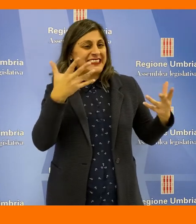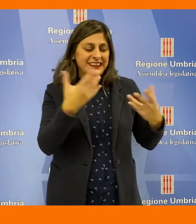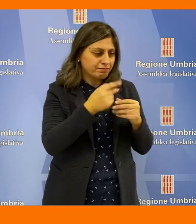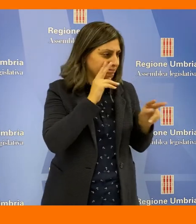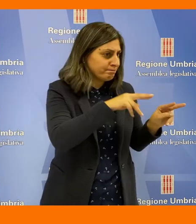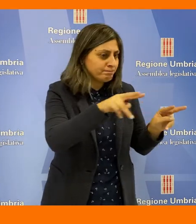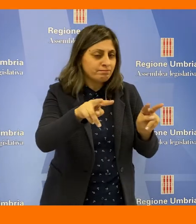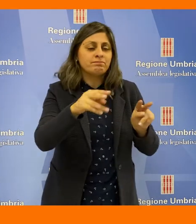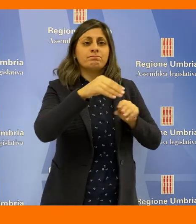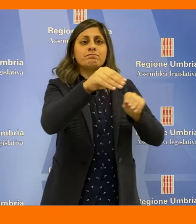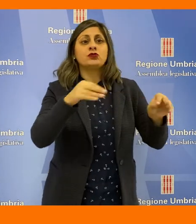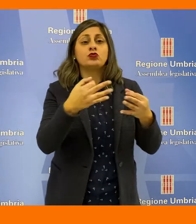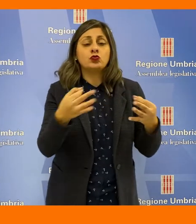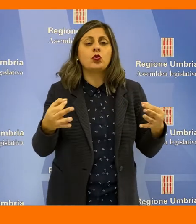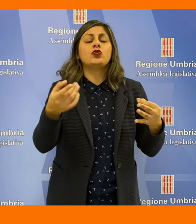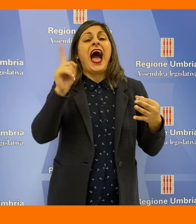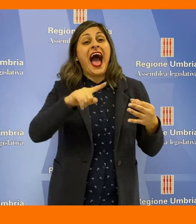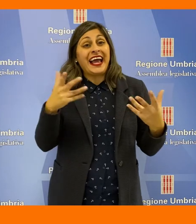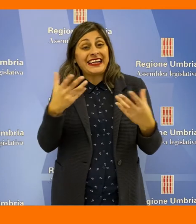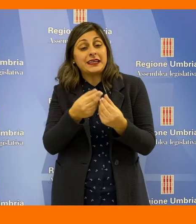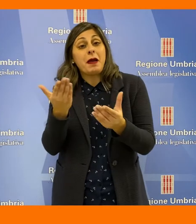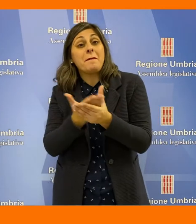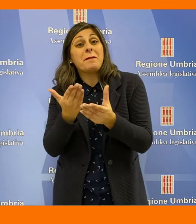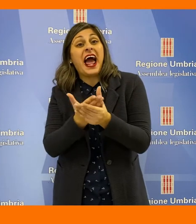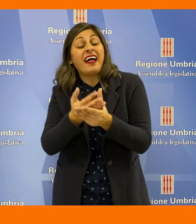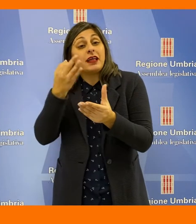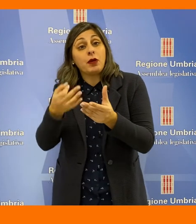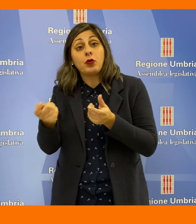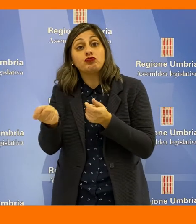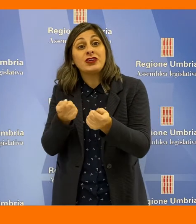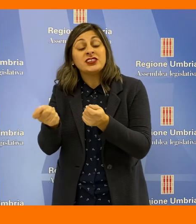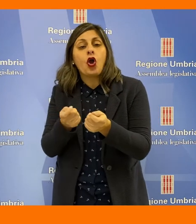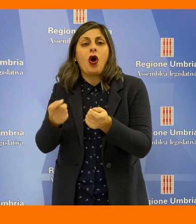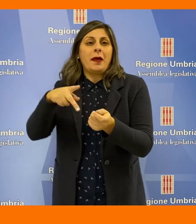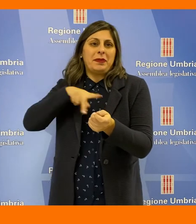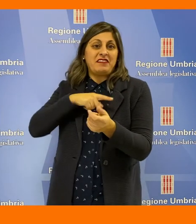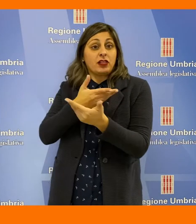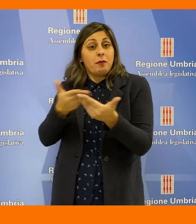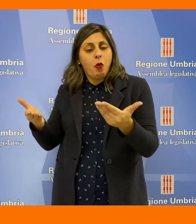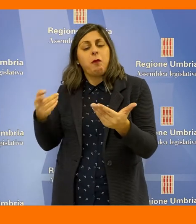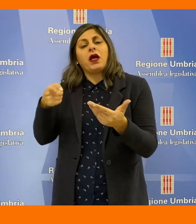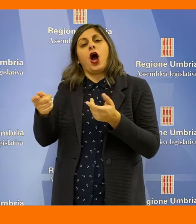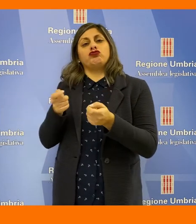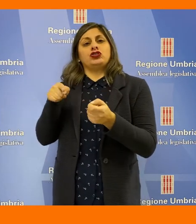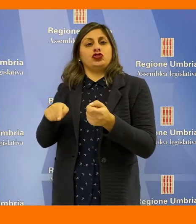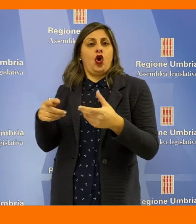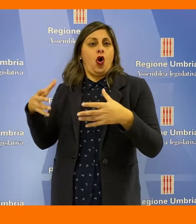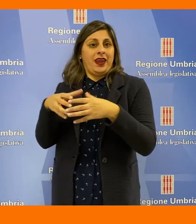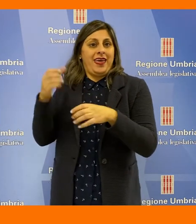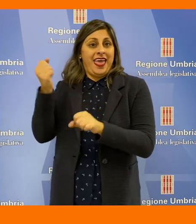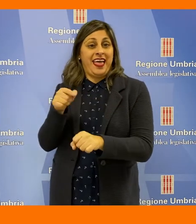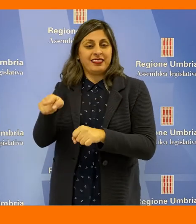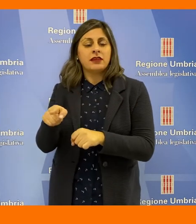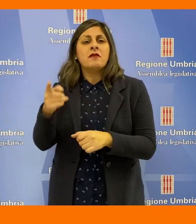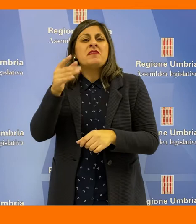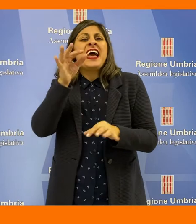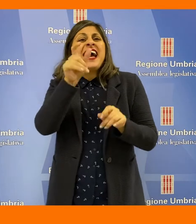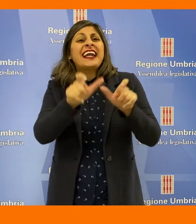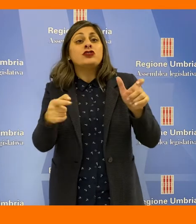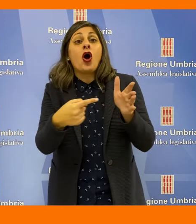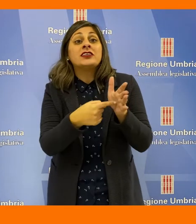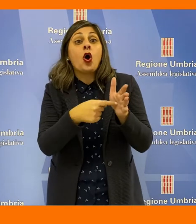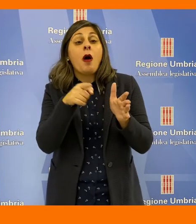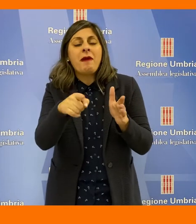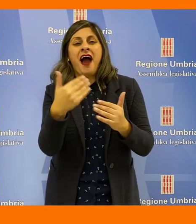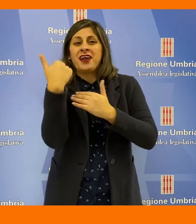province, in funzione delle pratiche di ricostruzione pubblica e privata effettivamente gestite dal singolo ente, concentrare le